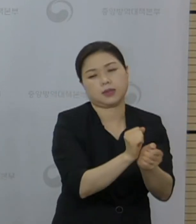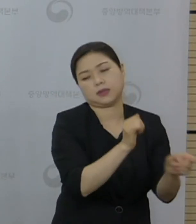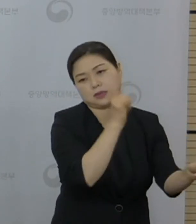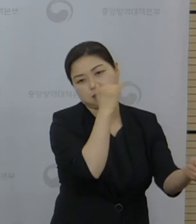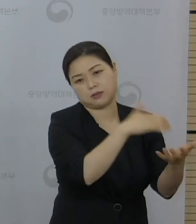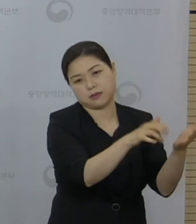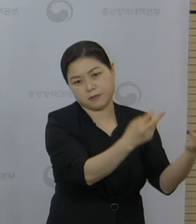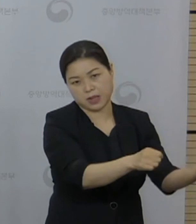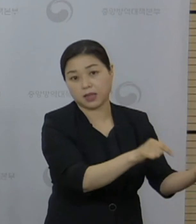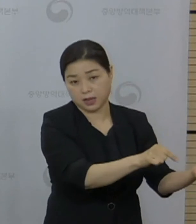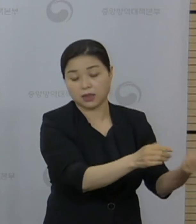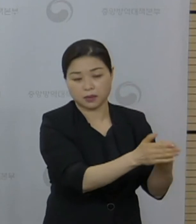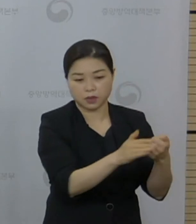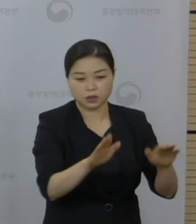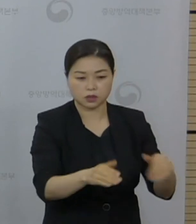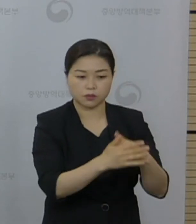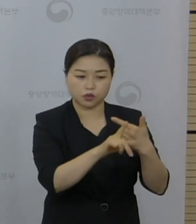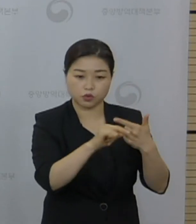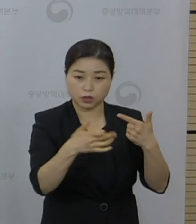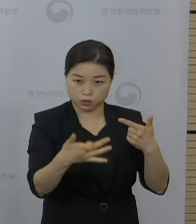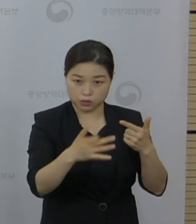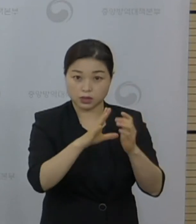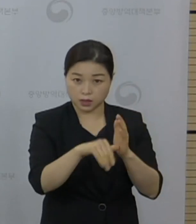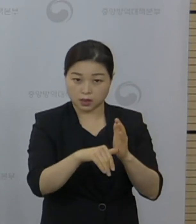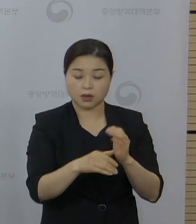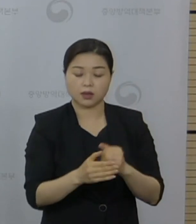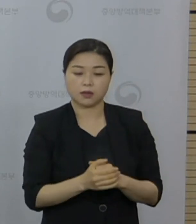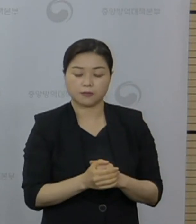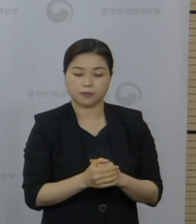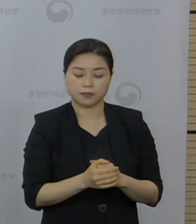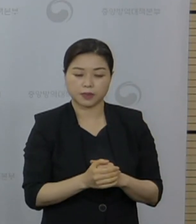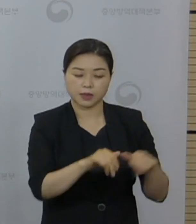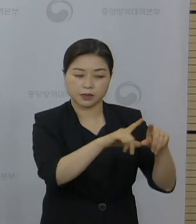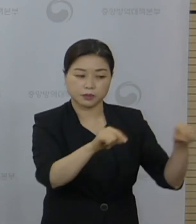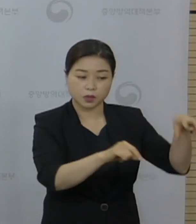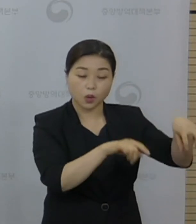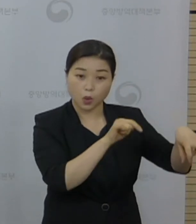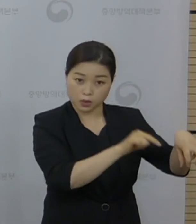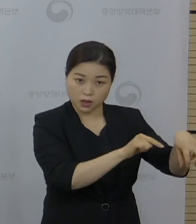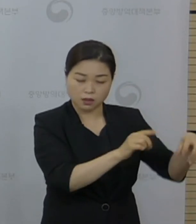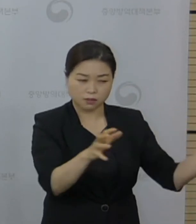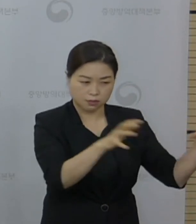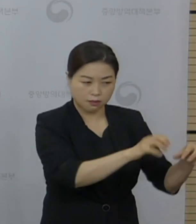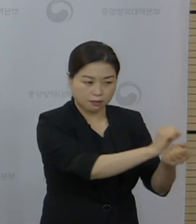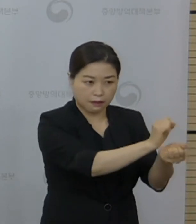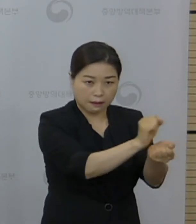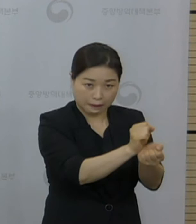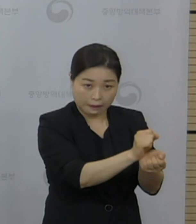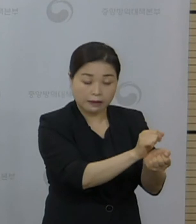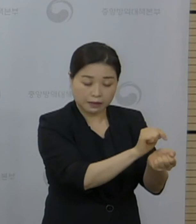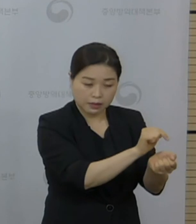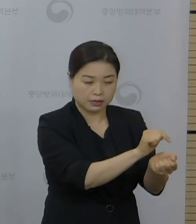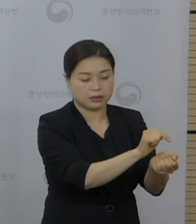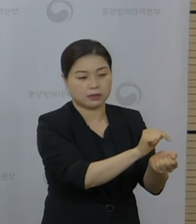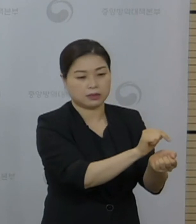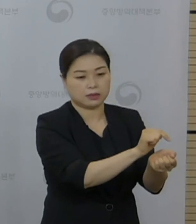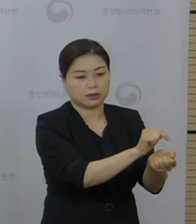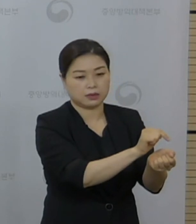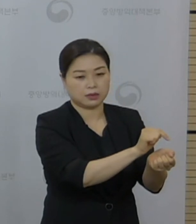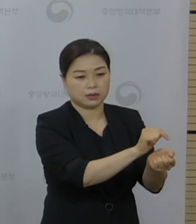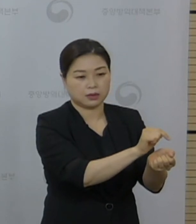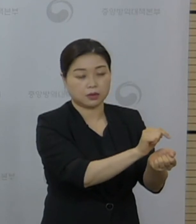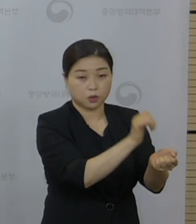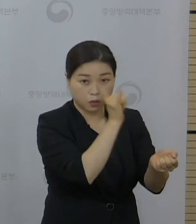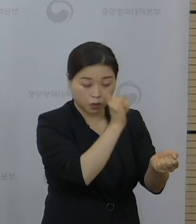지금 현재까지는 6월 19일 날 당시 그 음식점에서 감염원에 의해서 공통 폭로가